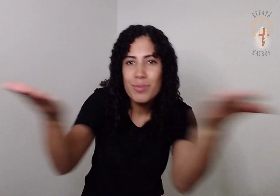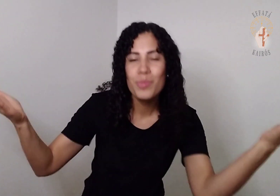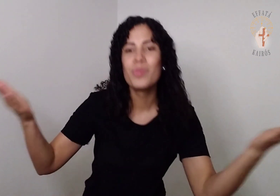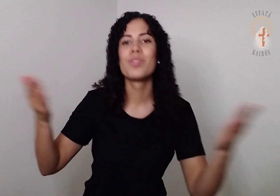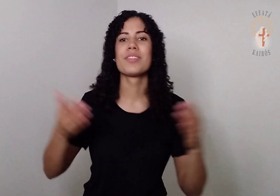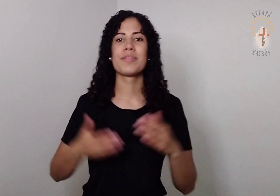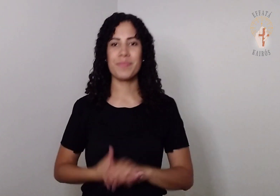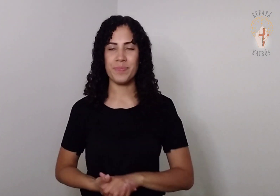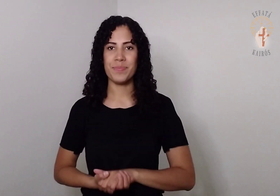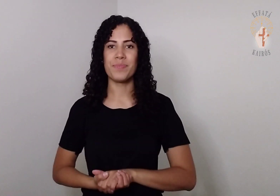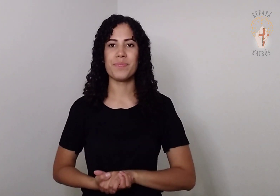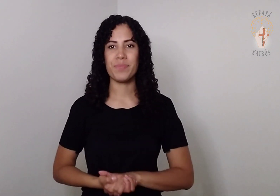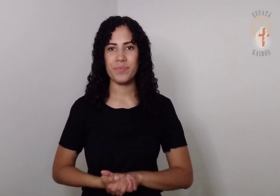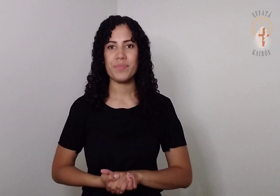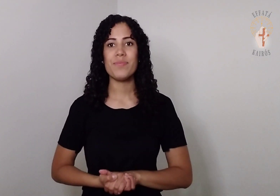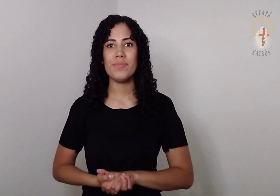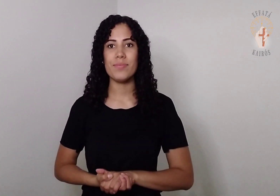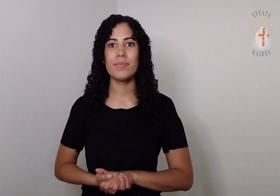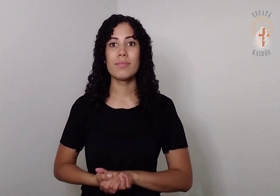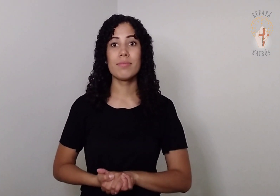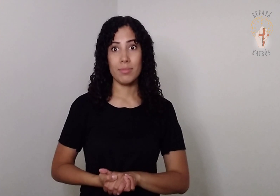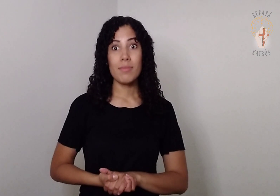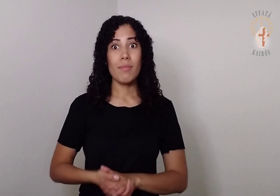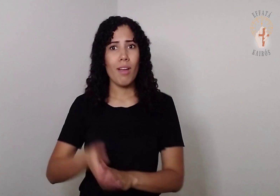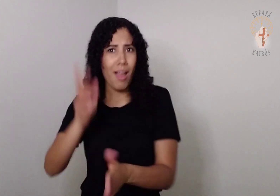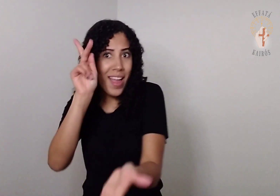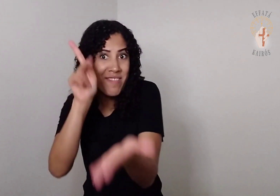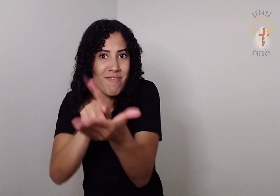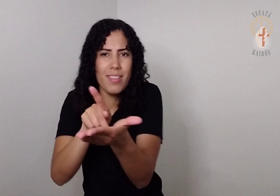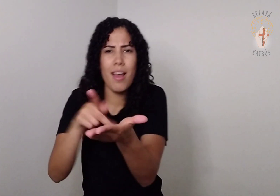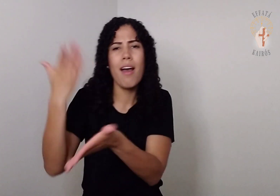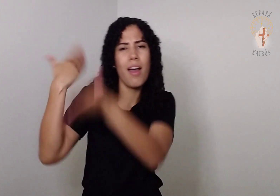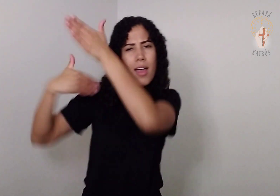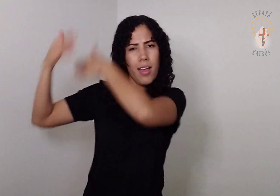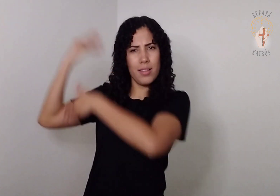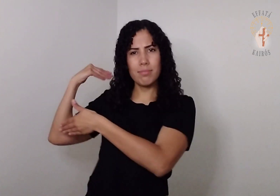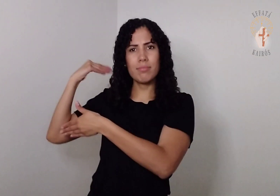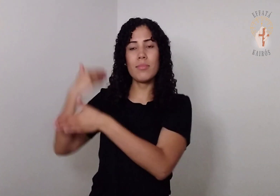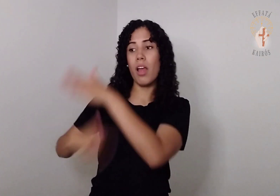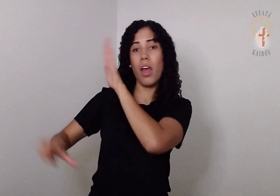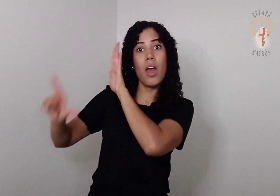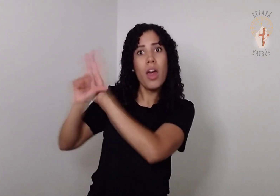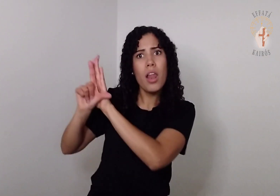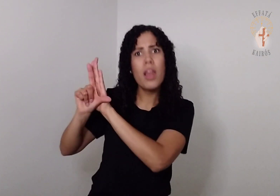a si mesmo. A lei, com efeito,